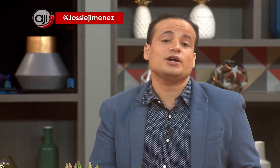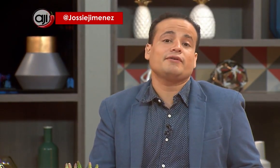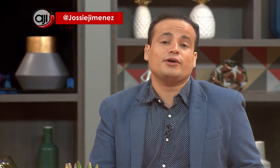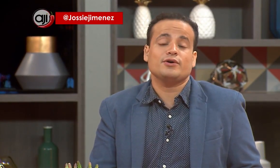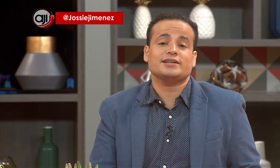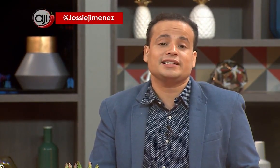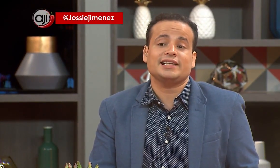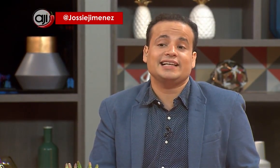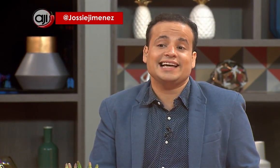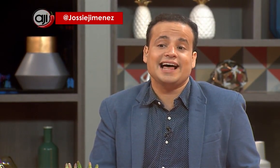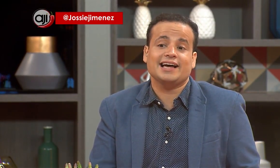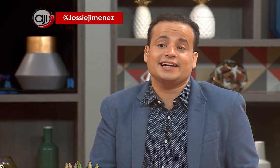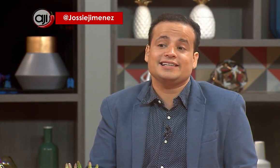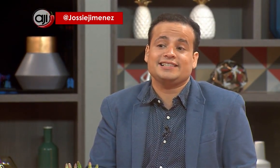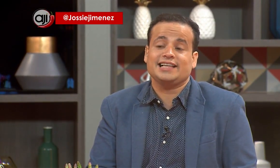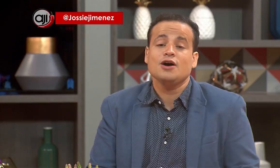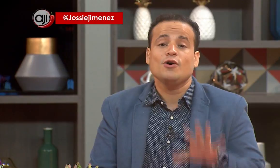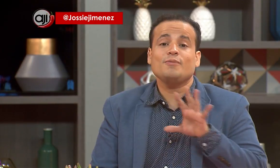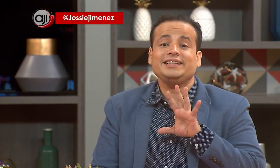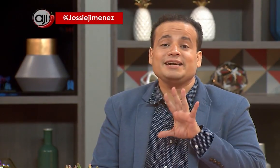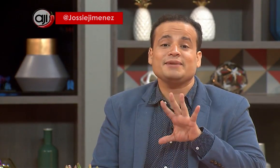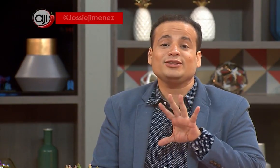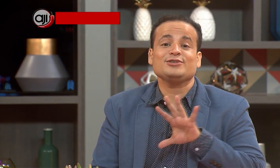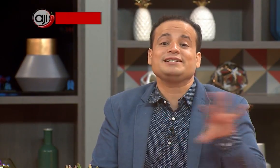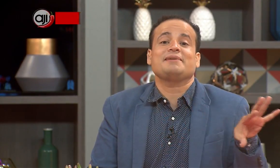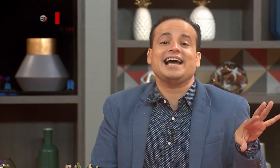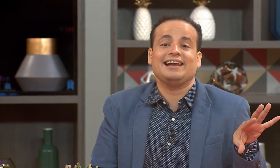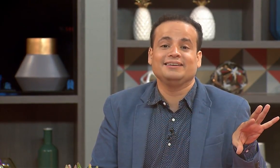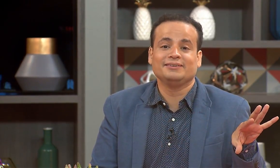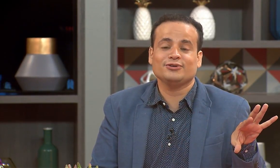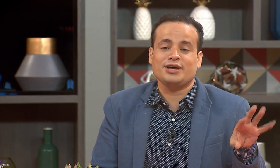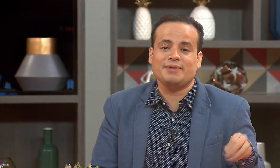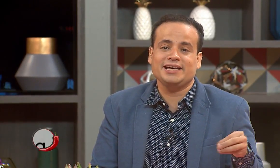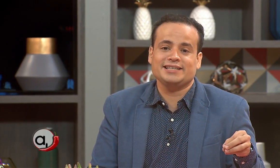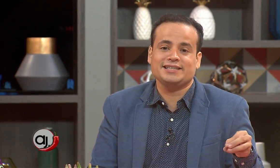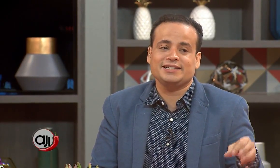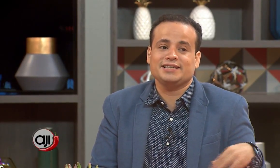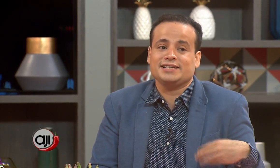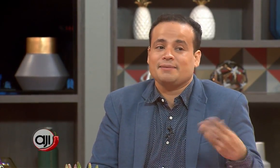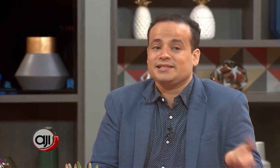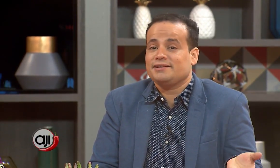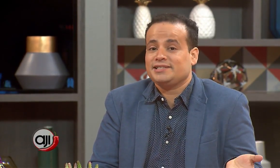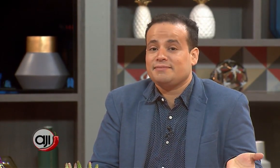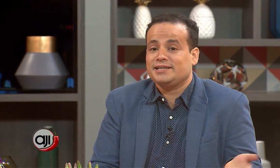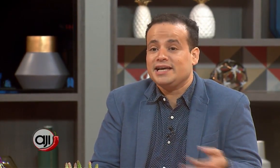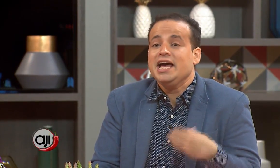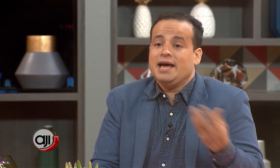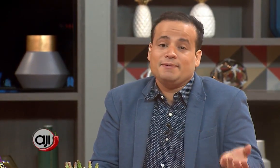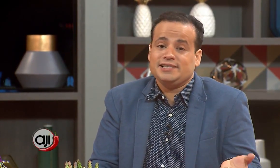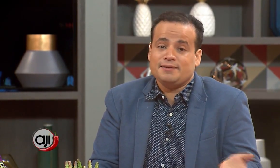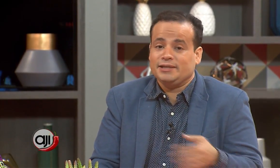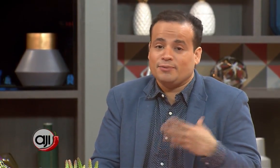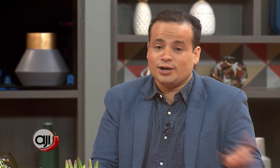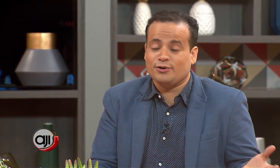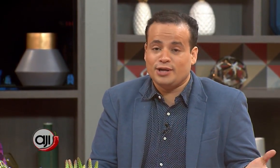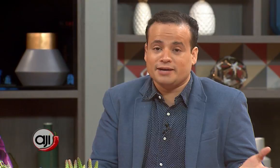un elevador es una casa tan delicada que necesita un mantenimiento semanal. O sea, imagínense, y si nada más sirve seis meses es precisamente porque no le dan el